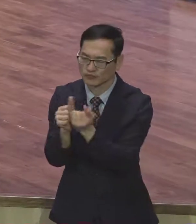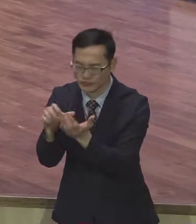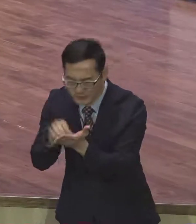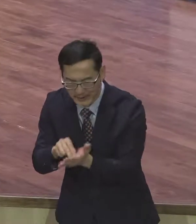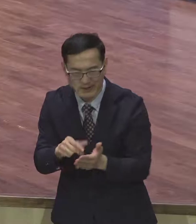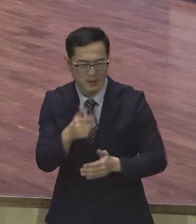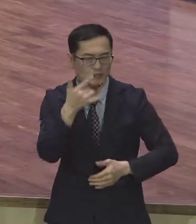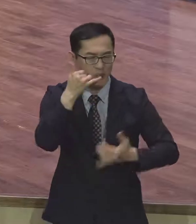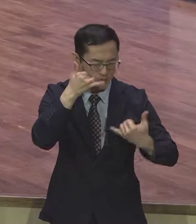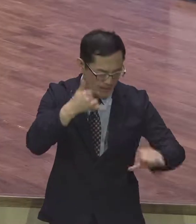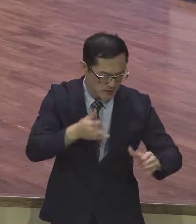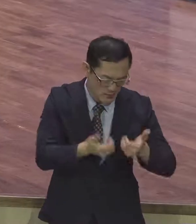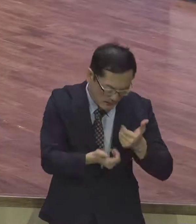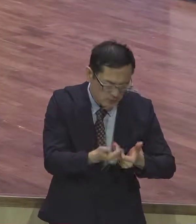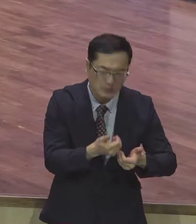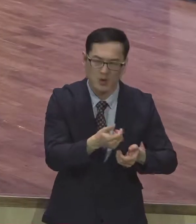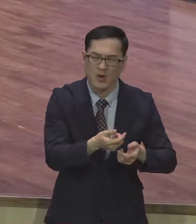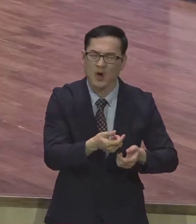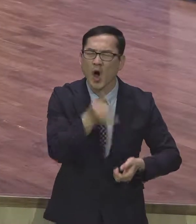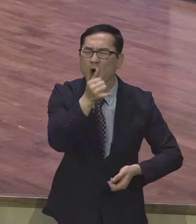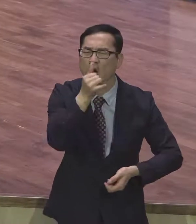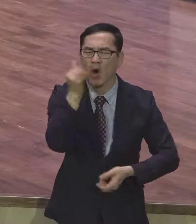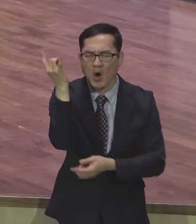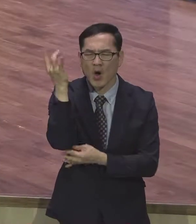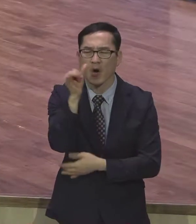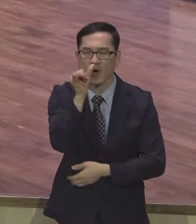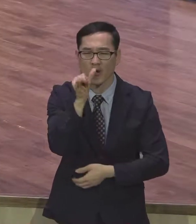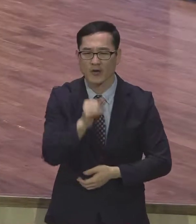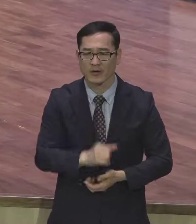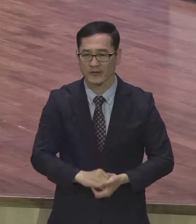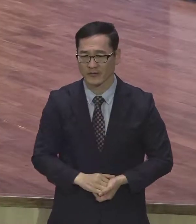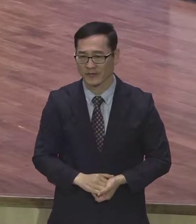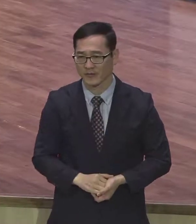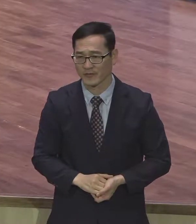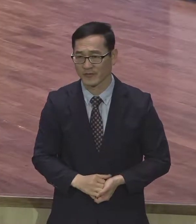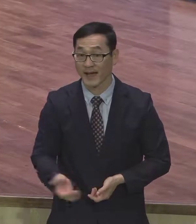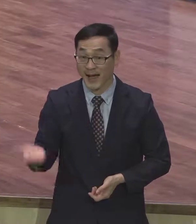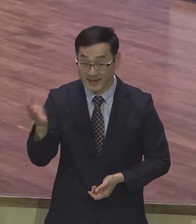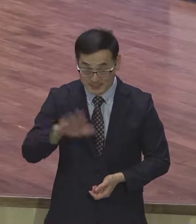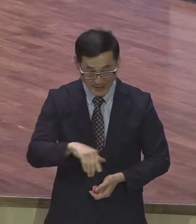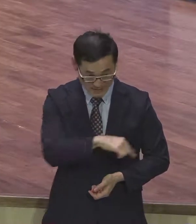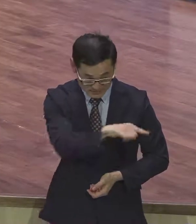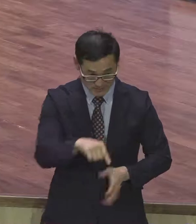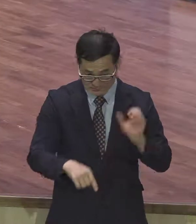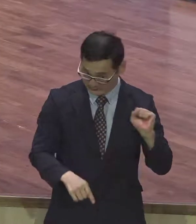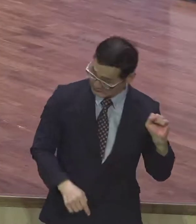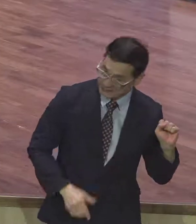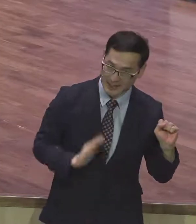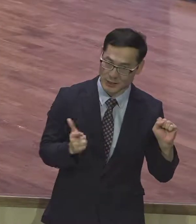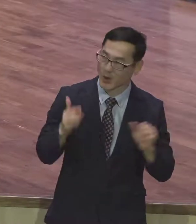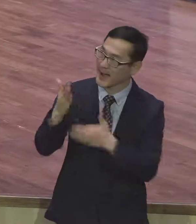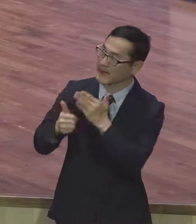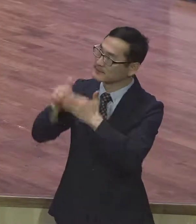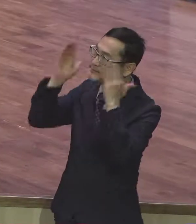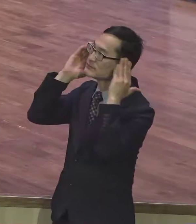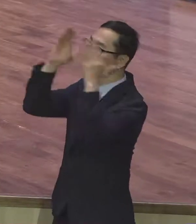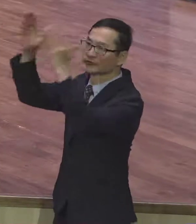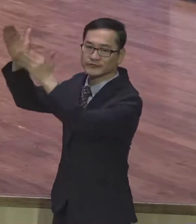인간관계 문제 없는 줄 아세요? 다 있어요. 그거 다 넘어서서 하나님 앞에 나와 예배하는 거예요. 다